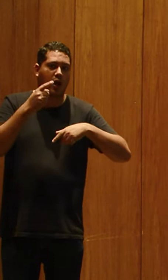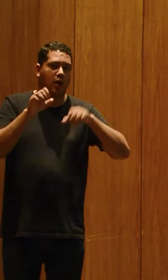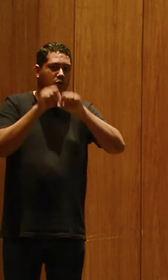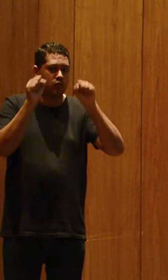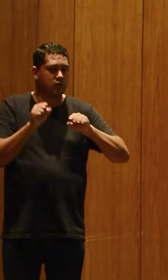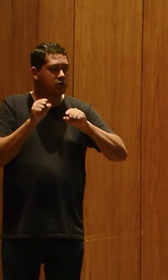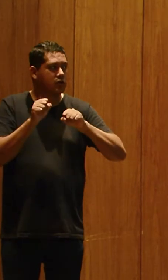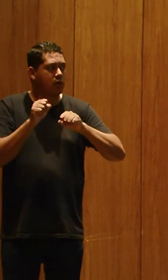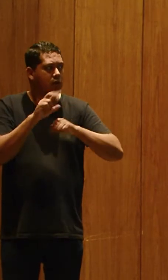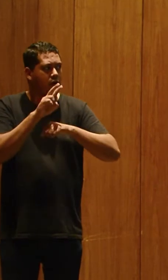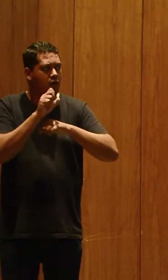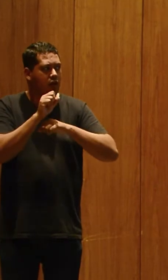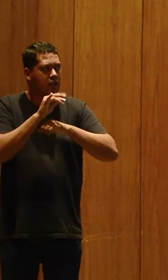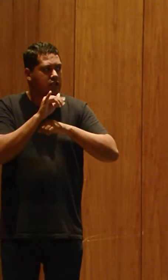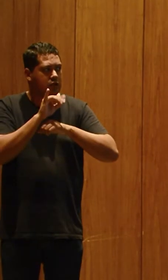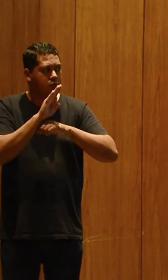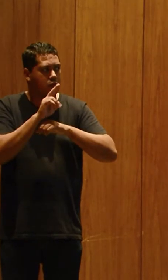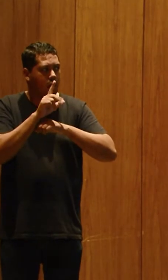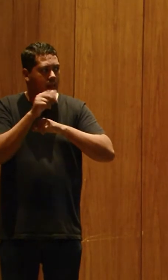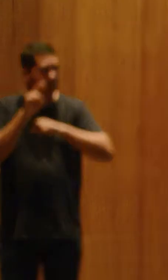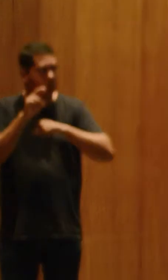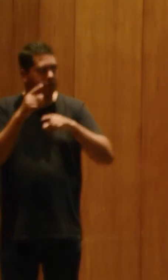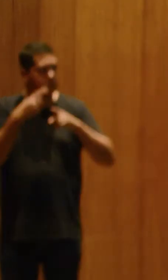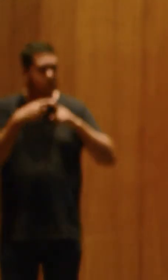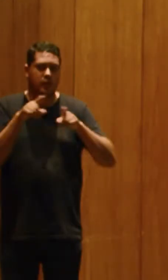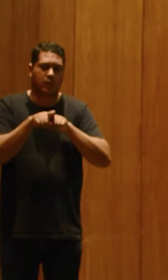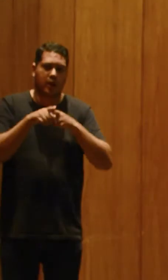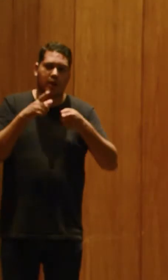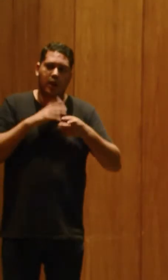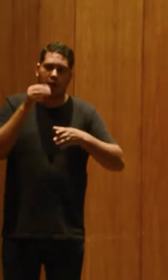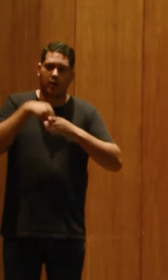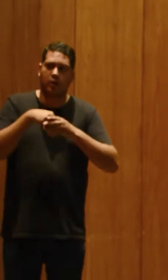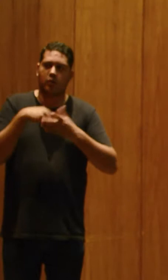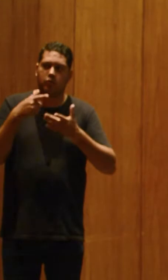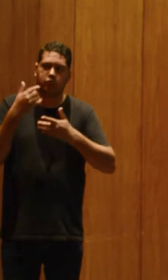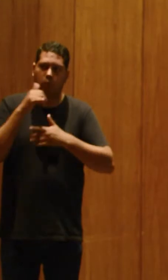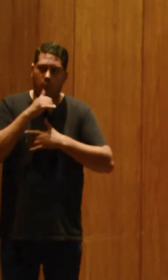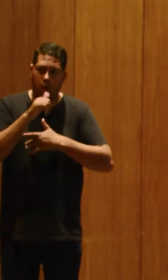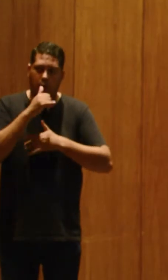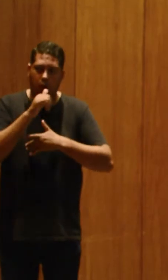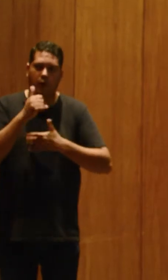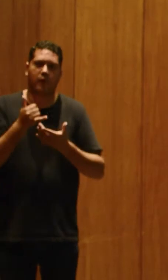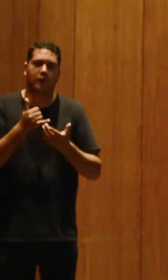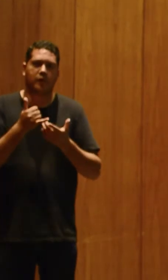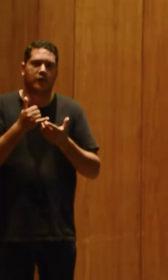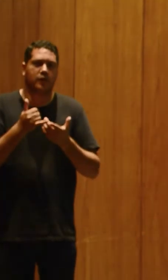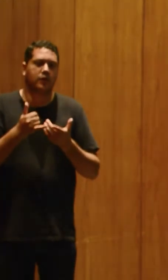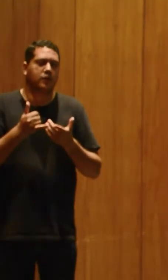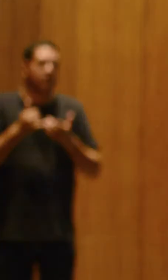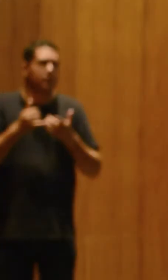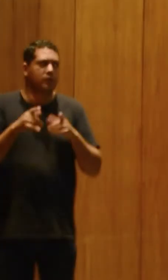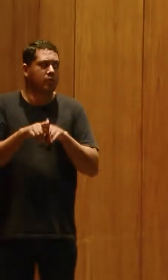importante como a cóclea, nesse processo. Porque a gente está inserindo um eletrodo, um dispositivo aqui na cóclea,